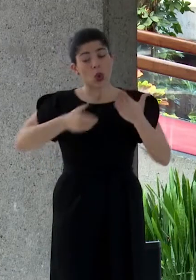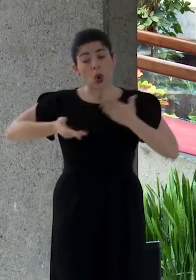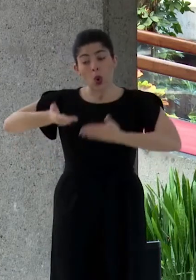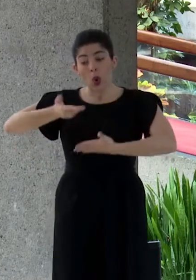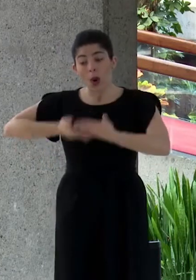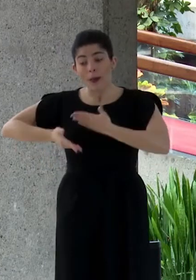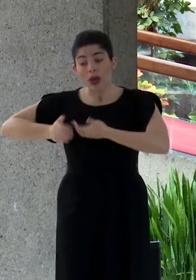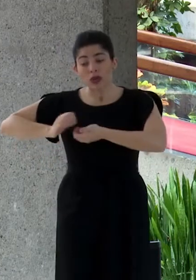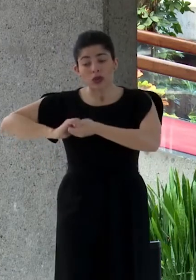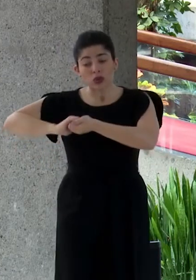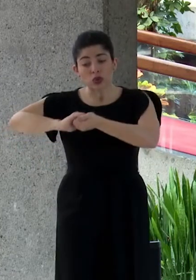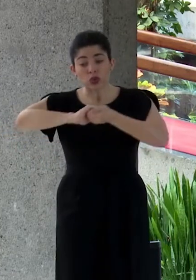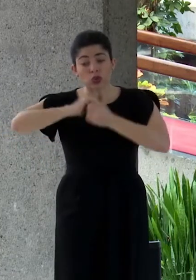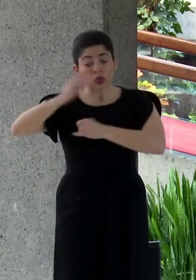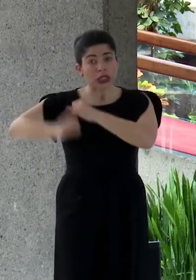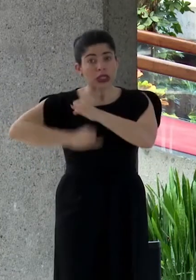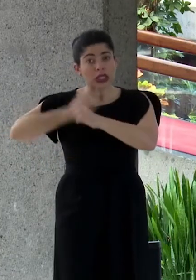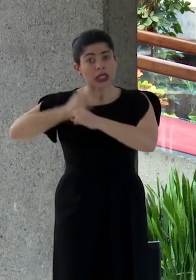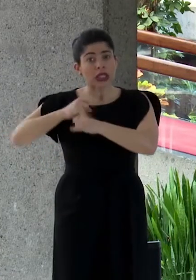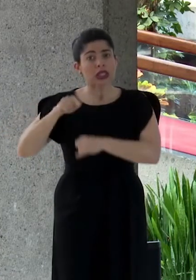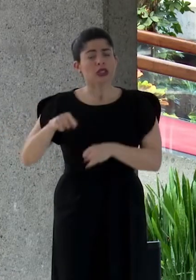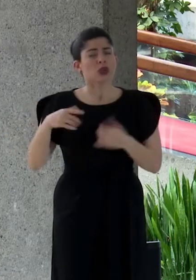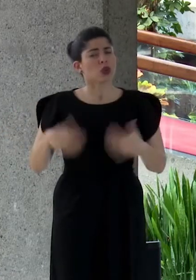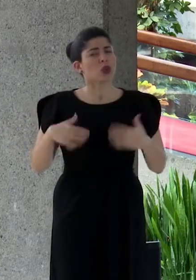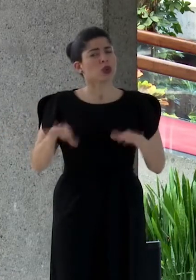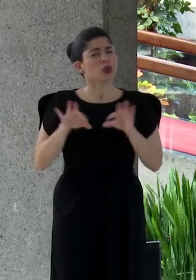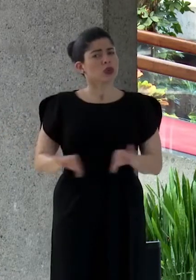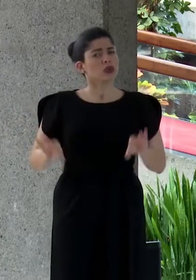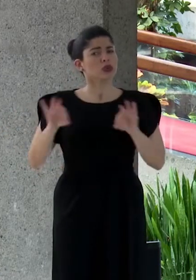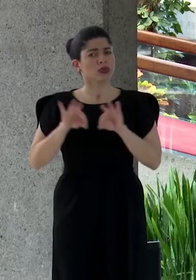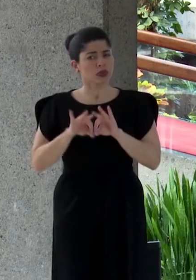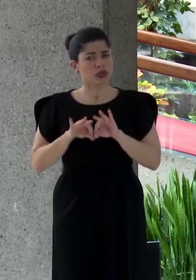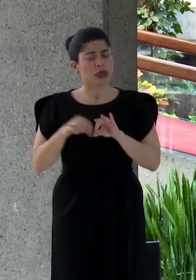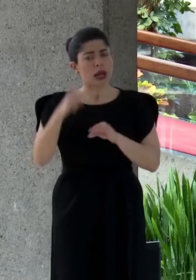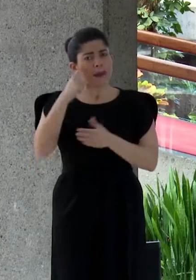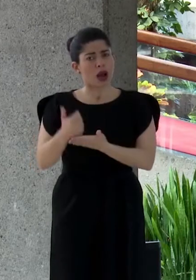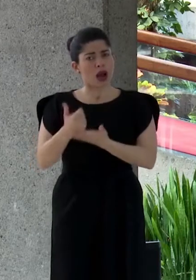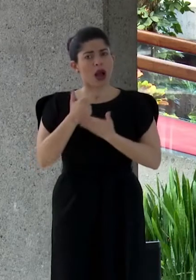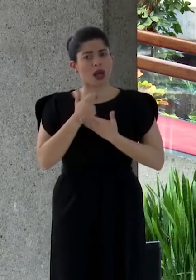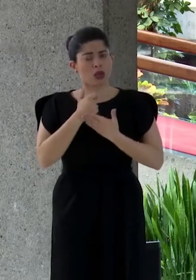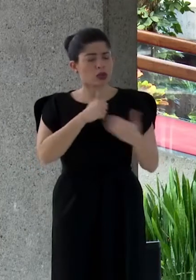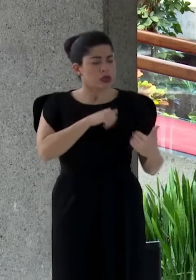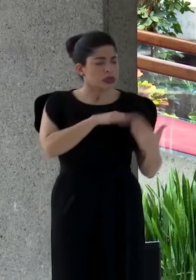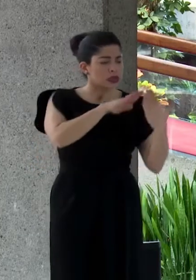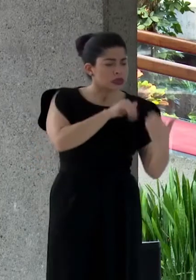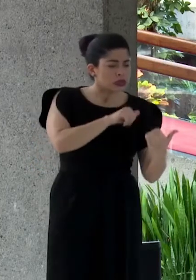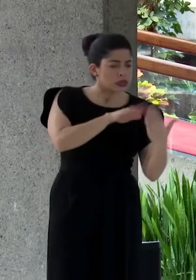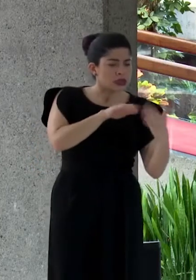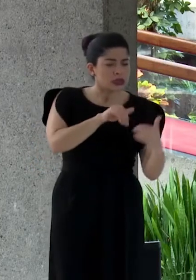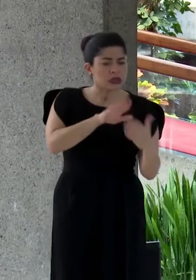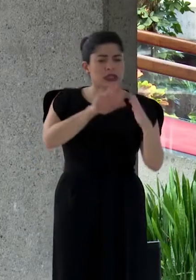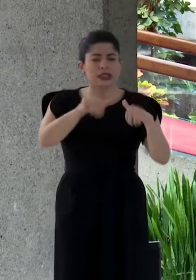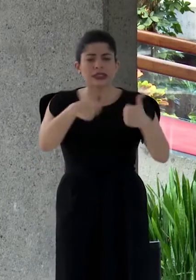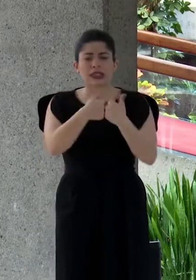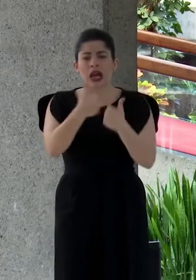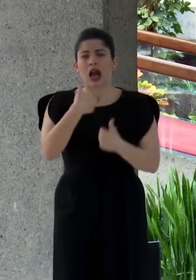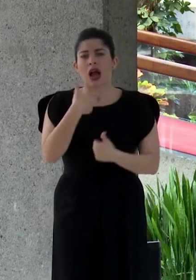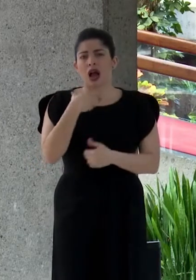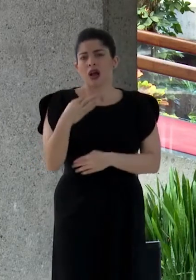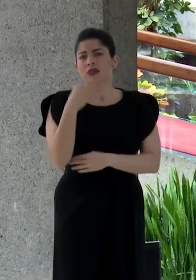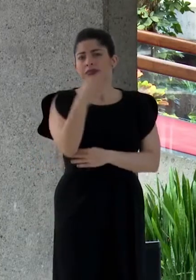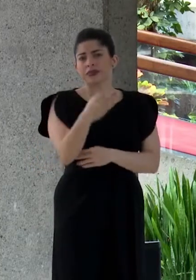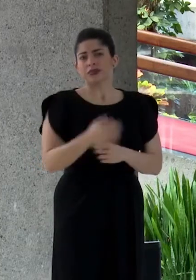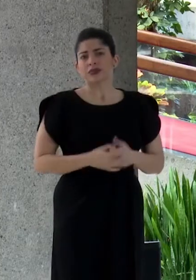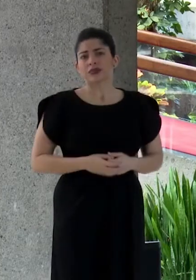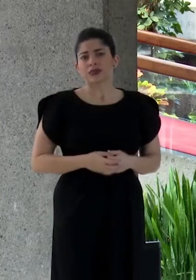y la solidaridad internacionales son fundamentales para enfrentar los numerosos retos que tenemos por delante.